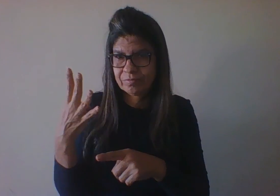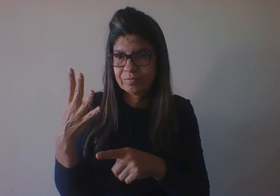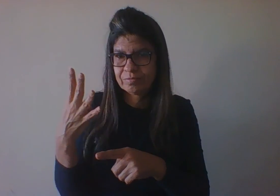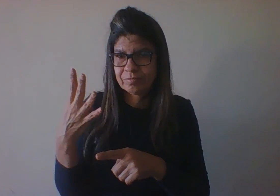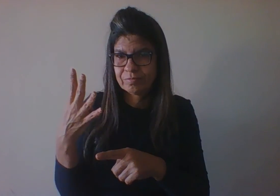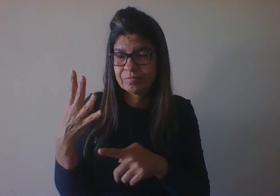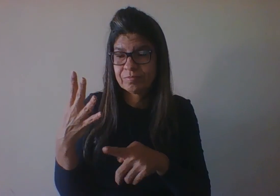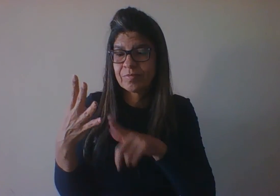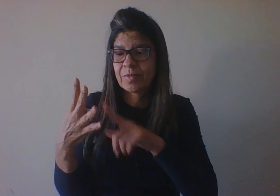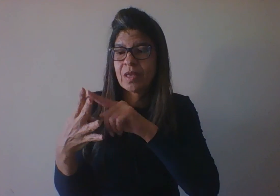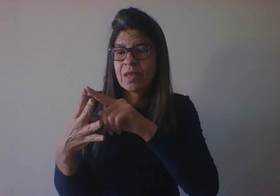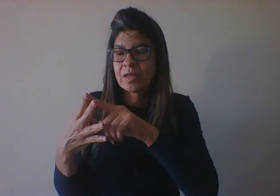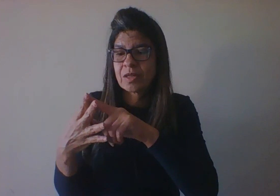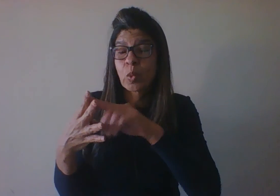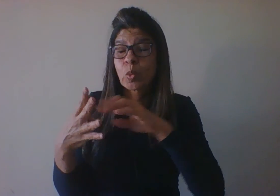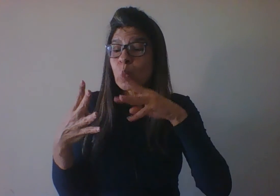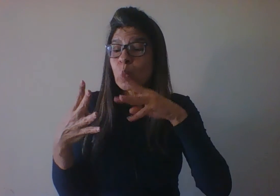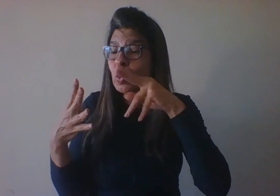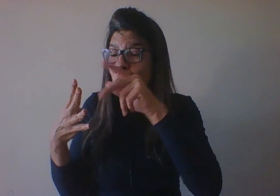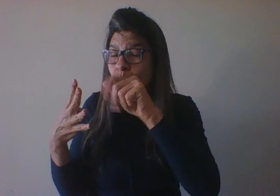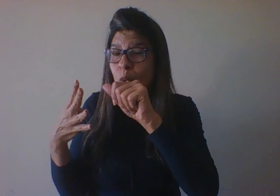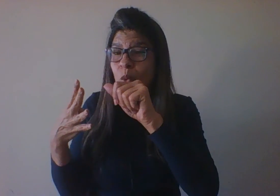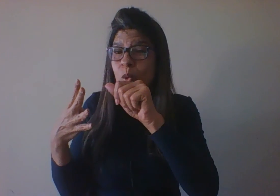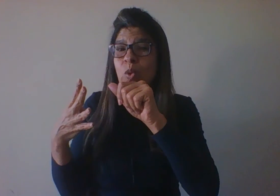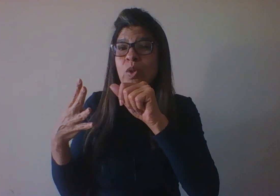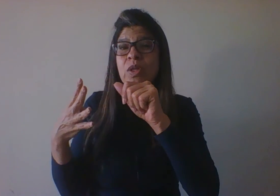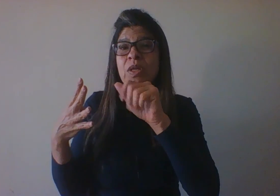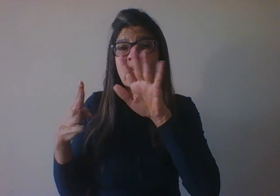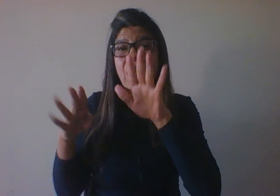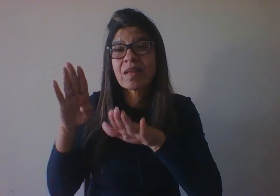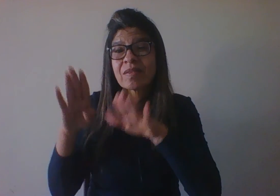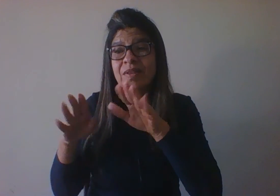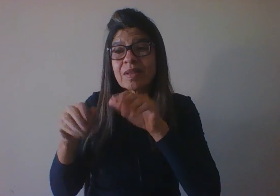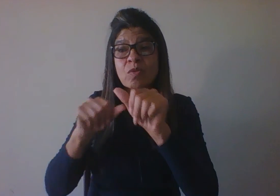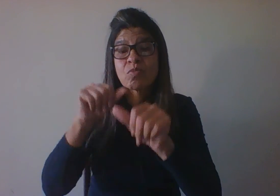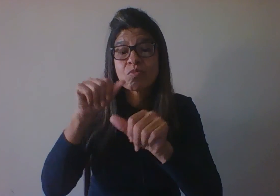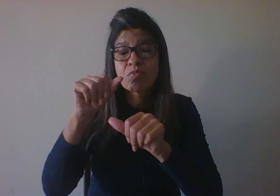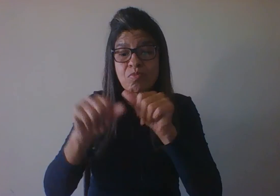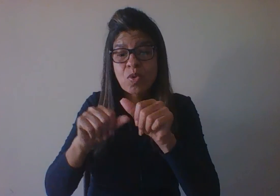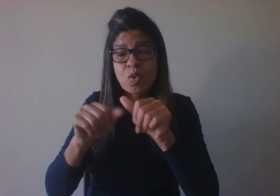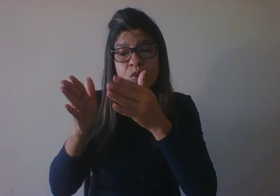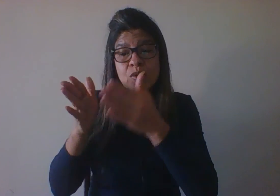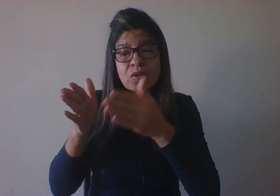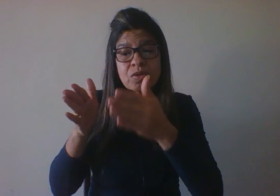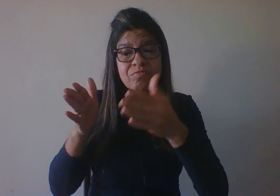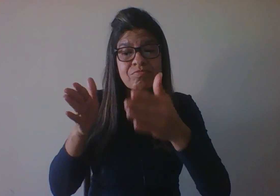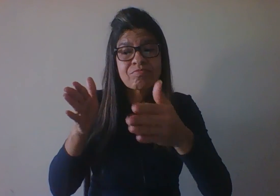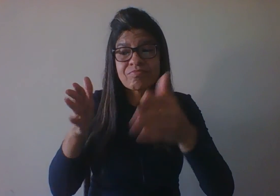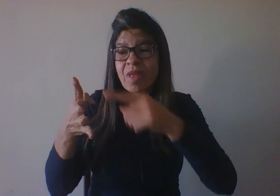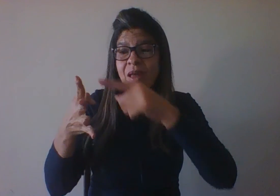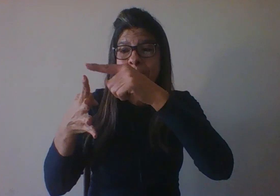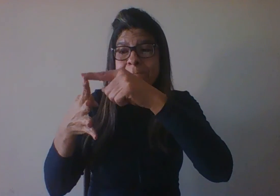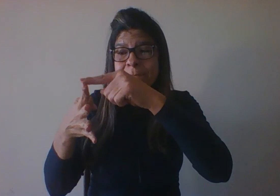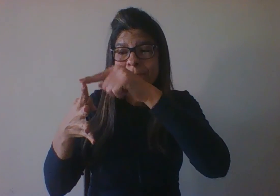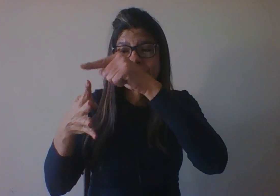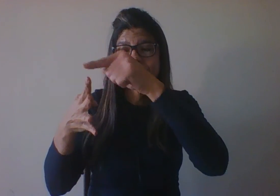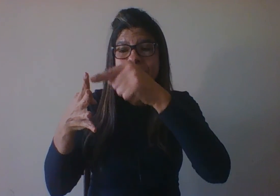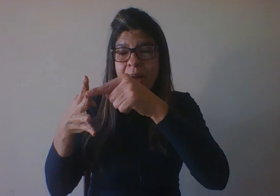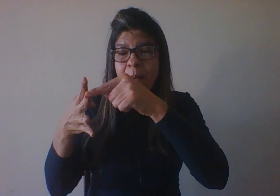mudanças que influenciam para melhorar a etapa seguinte, para que um desenvolvimento acorra de maneira mais adequada, mais rápida, o que é um